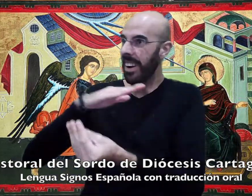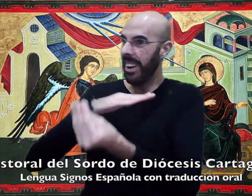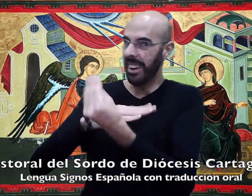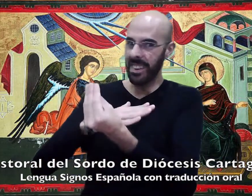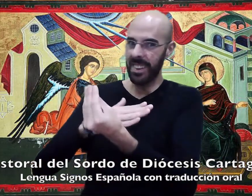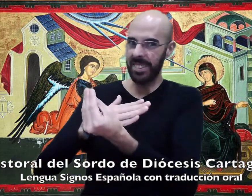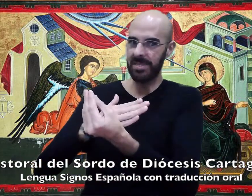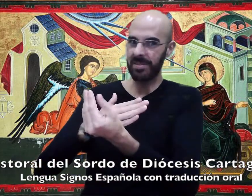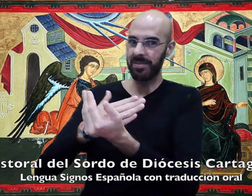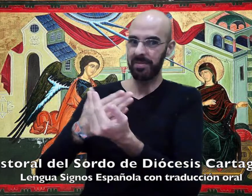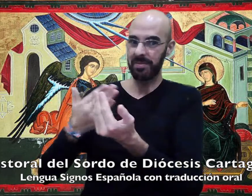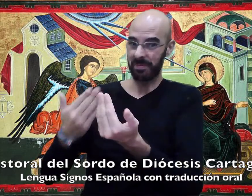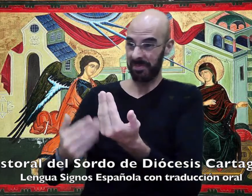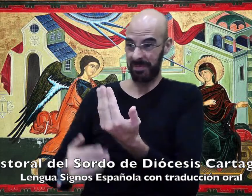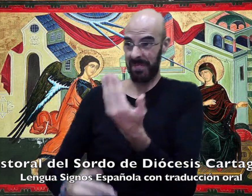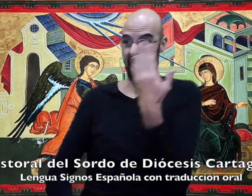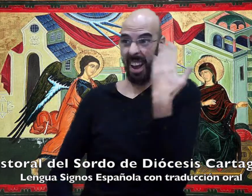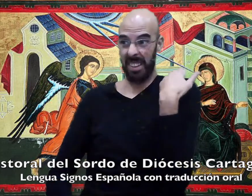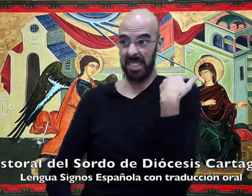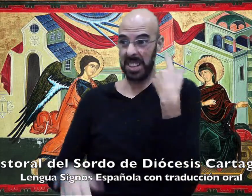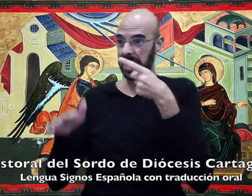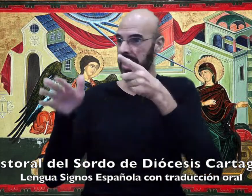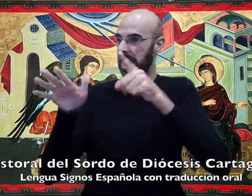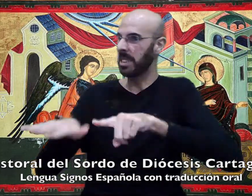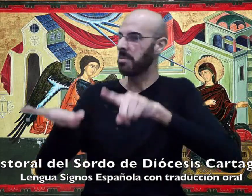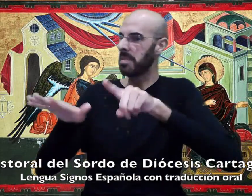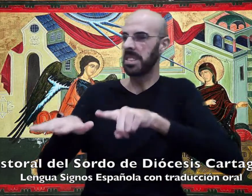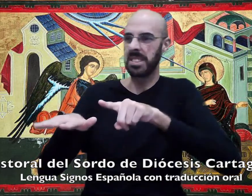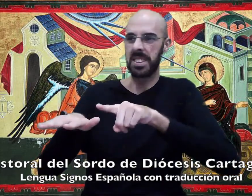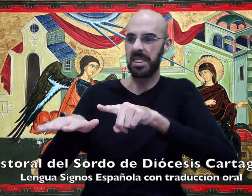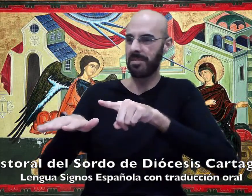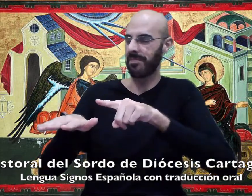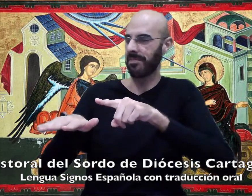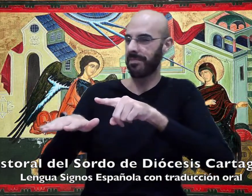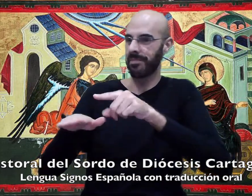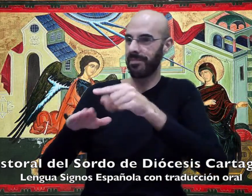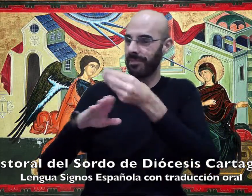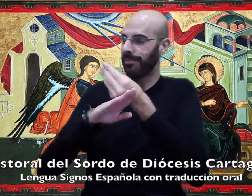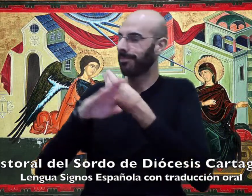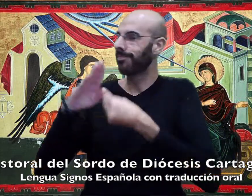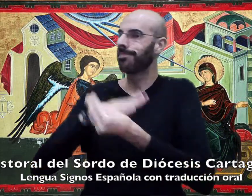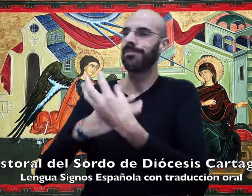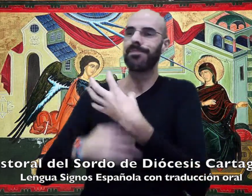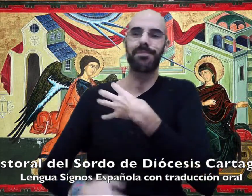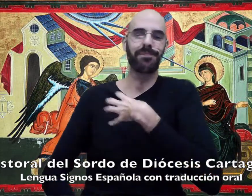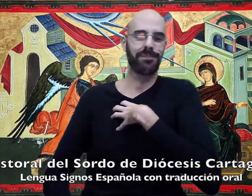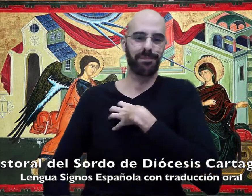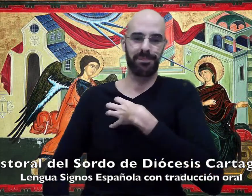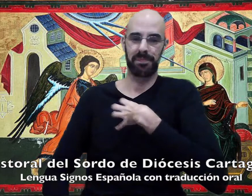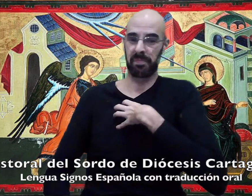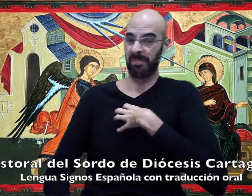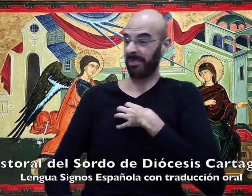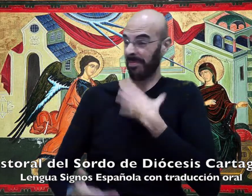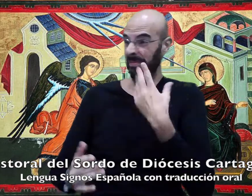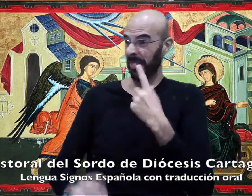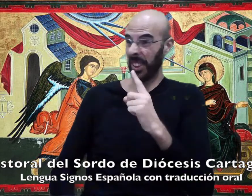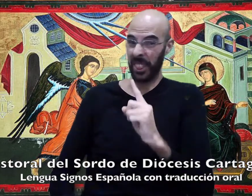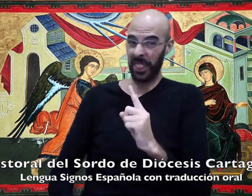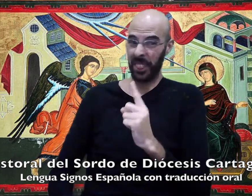ha concebido un hijo y ya está de seis meses. La que llamaban estéril,